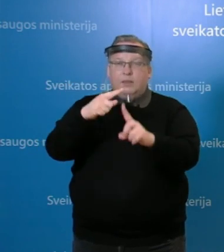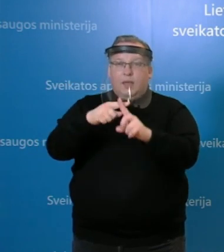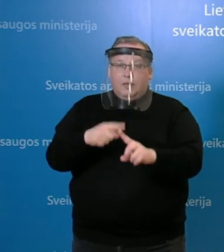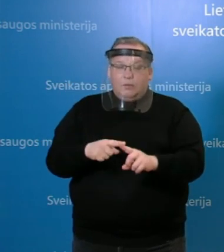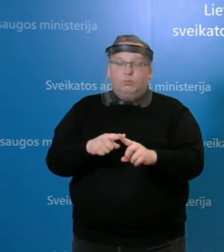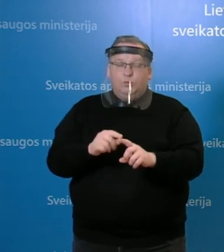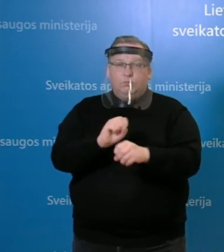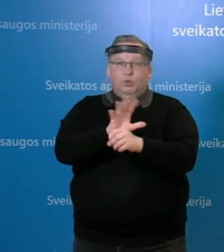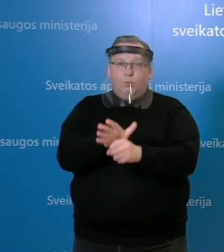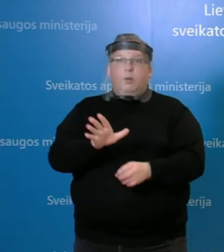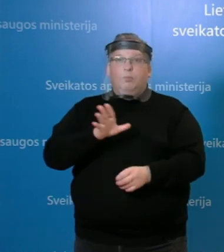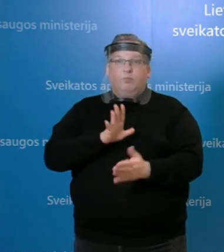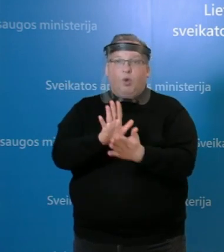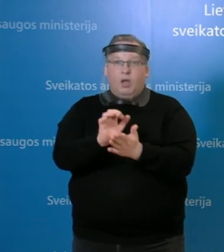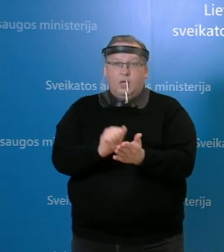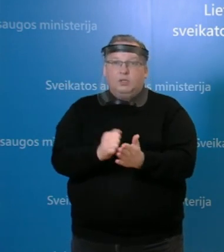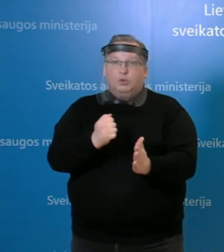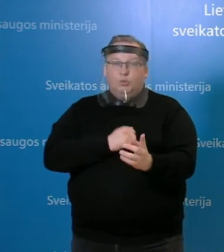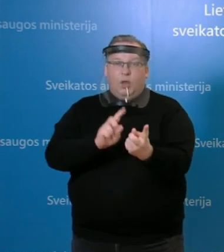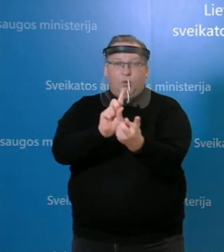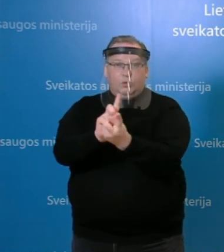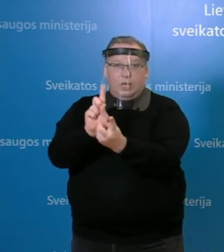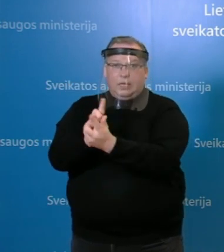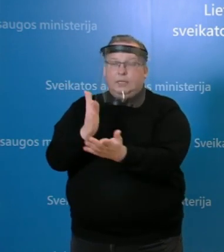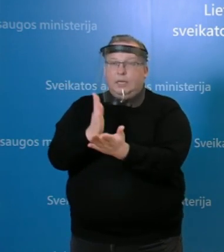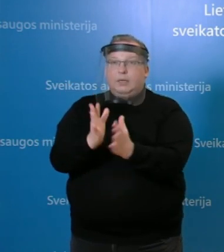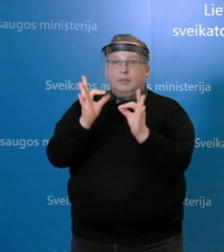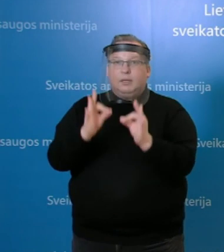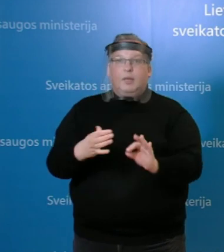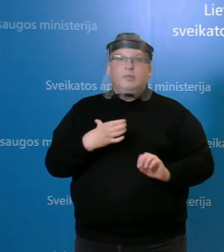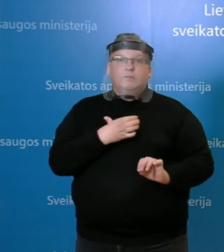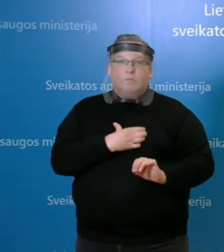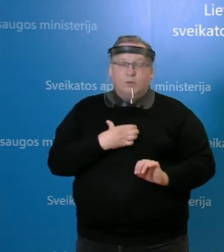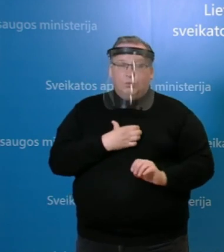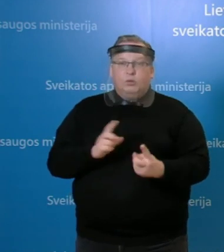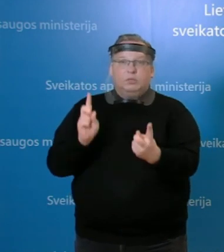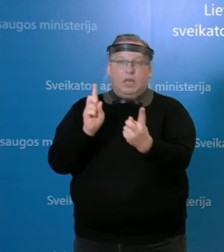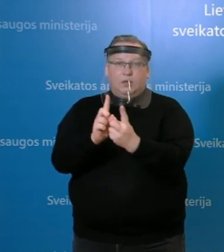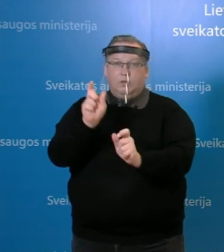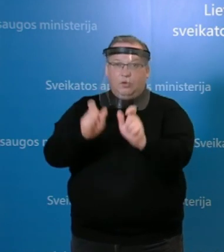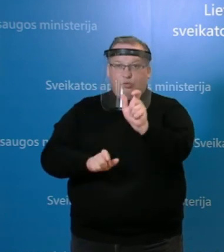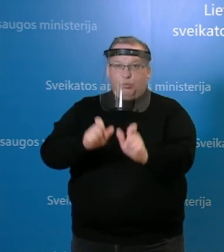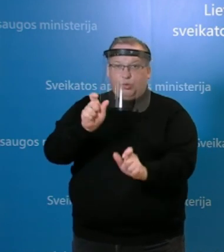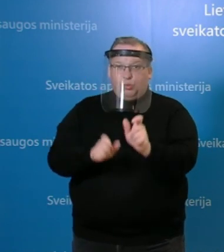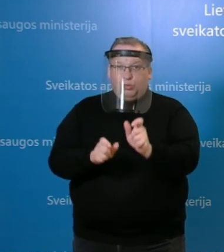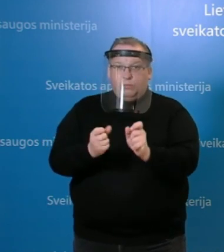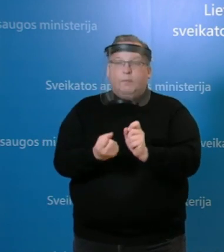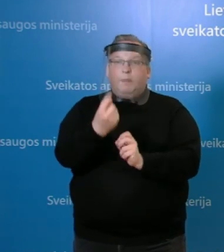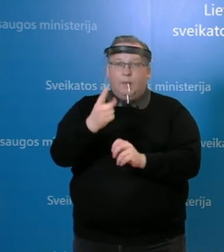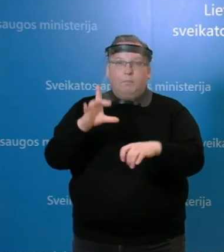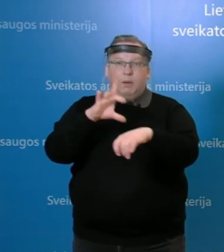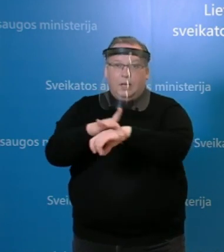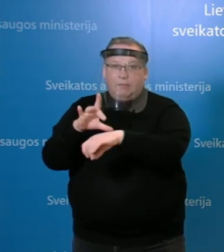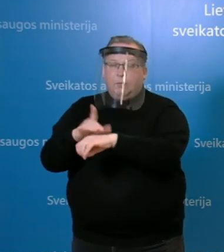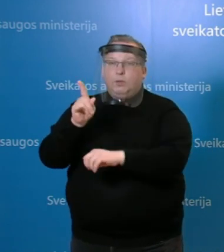buvo tų, kurie turėjo sąlytą. Dėl to yra tikrai labai reikšmingas ir svarbu sąlytą, turėjusiu asmenų išaiškinimas ir jų